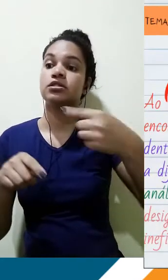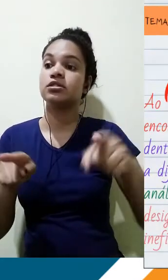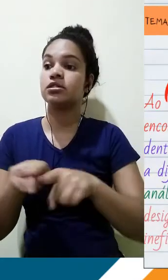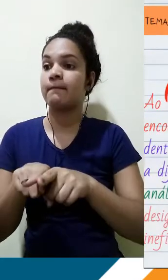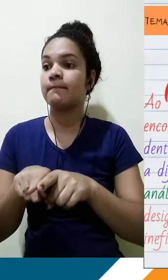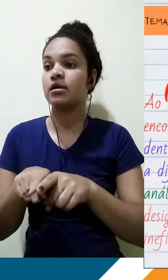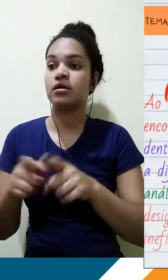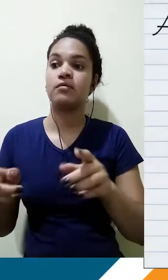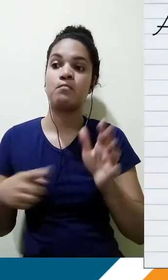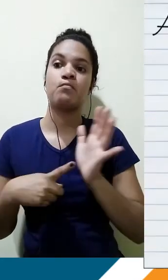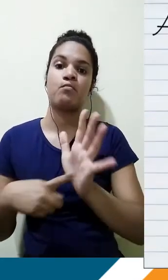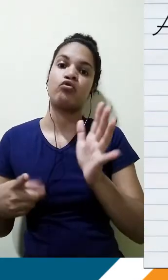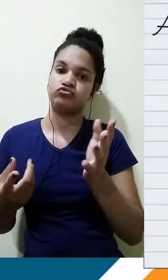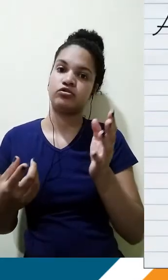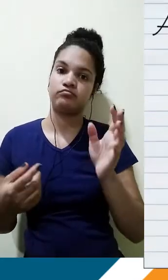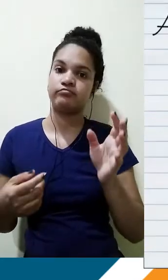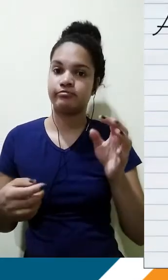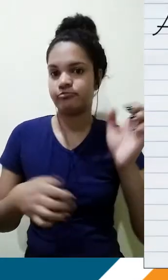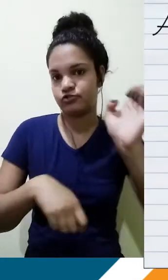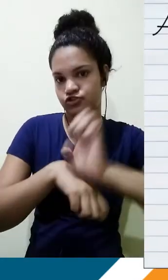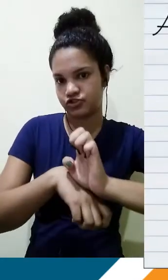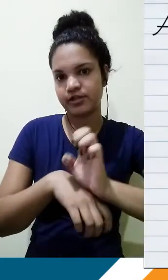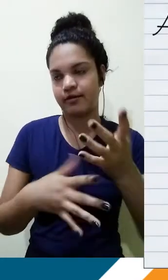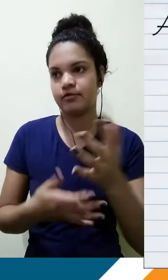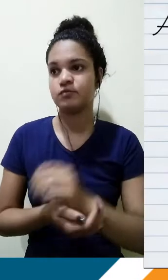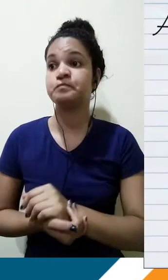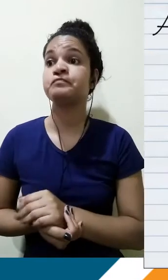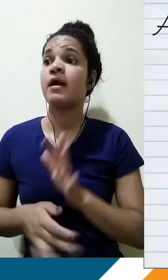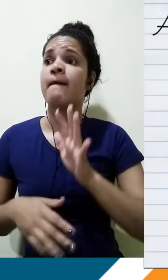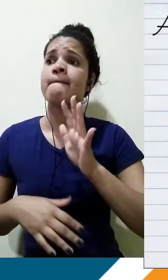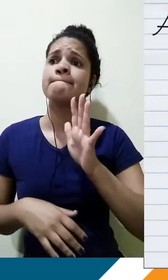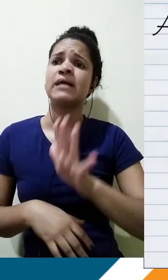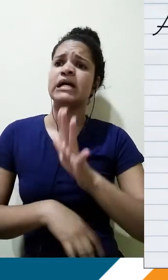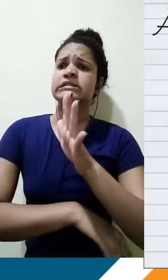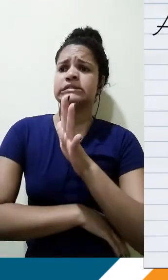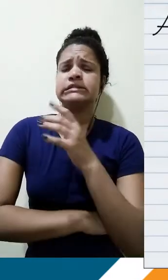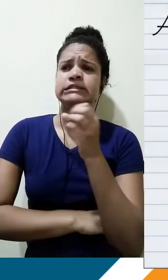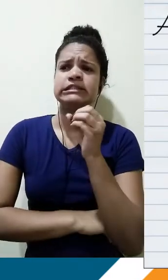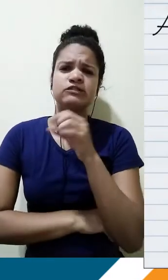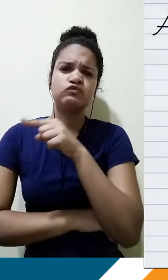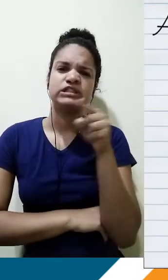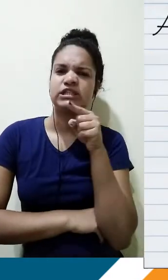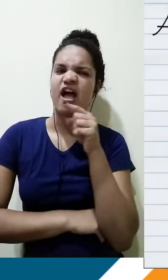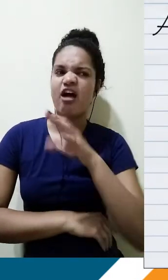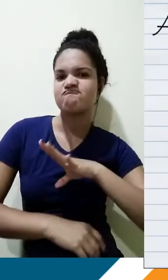Maravilhoso, adorei. Sendo que, se você for um aluno um pouco mais ousado, se você falar assim, professor, eu